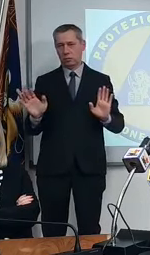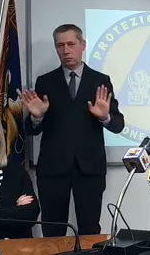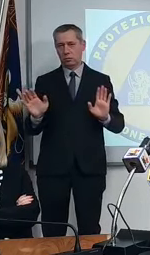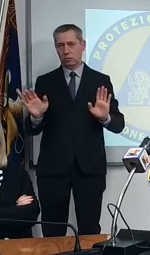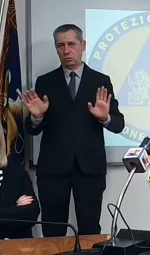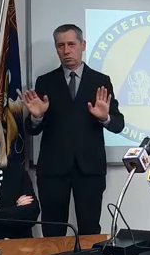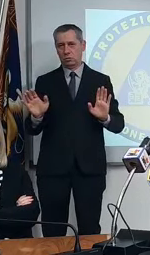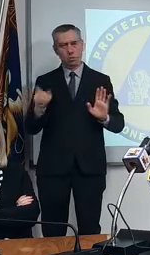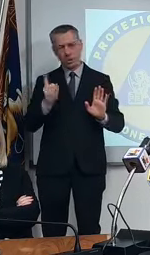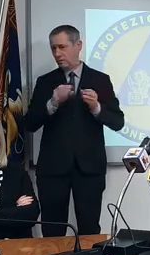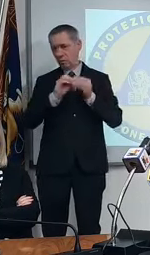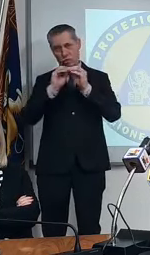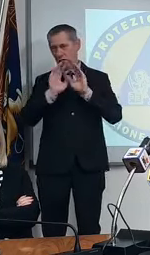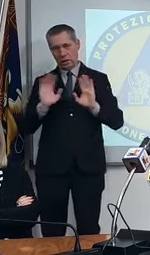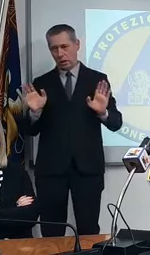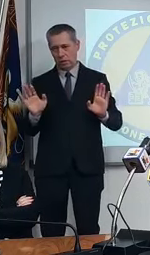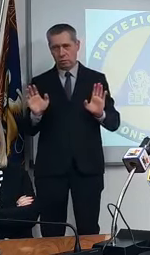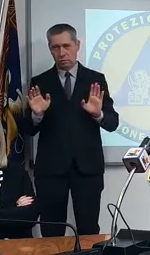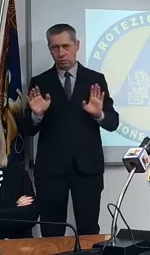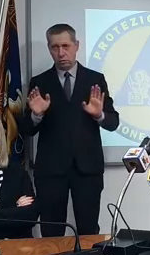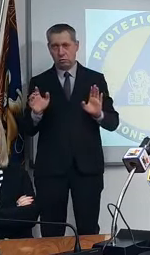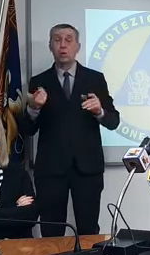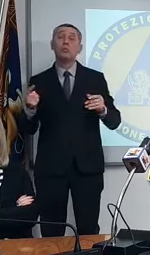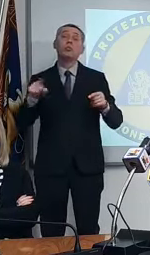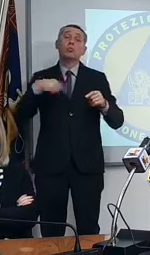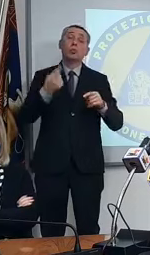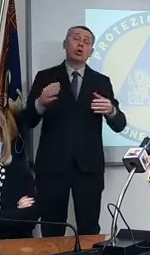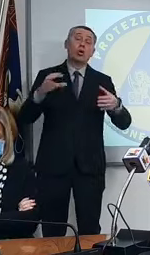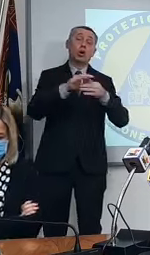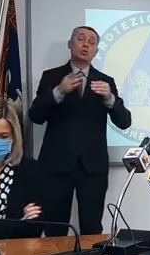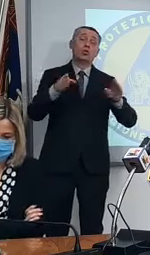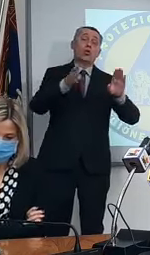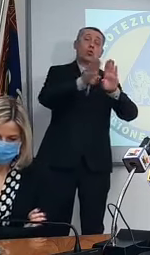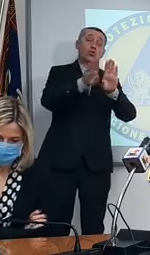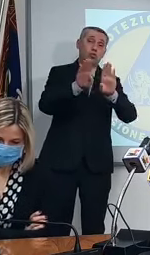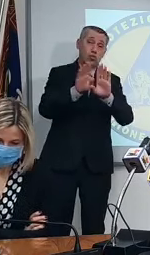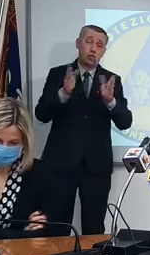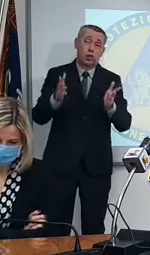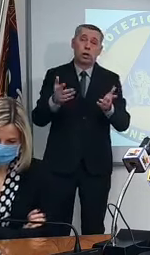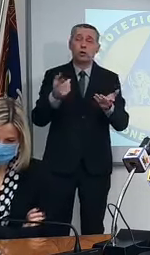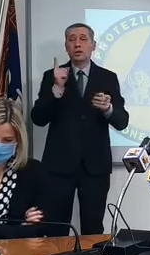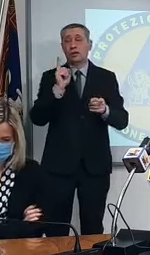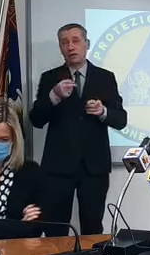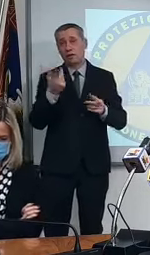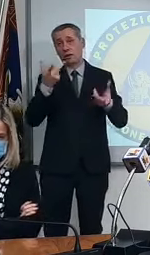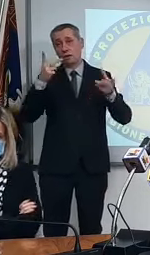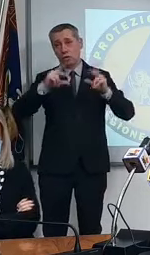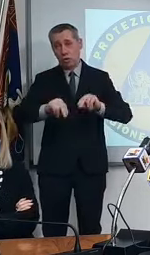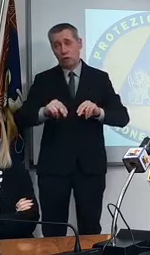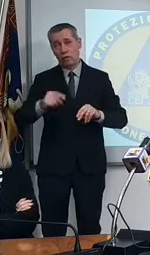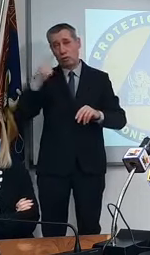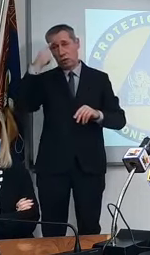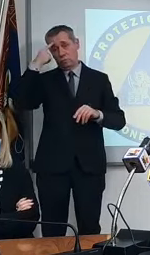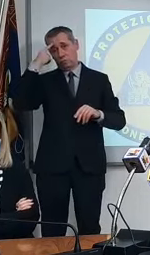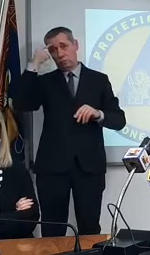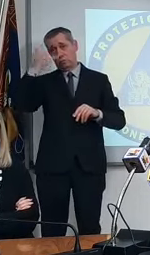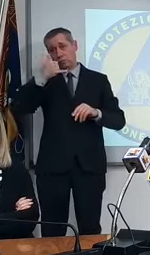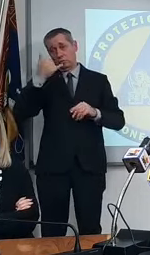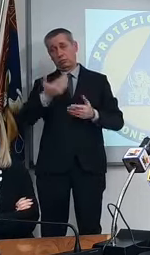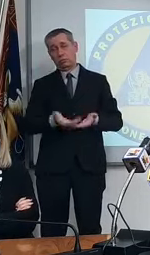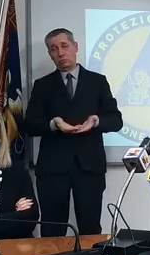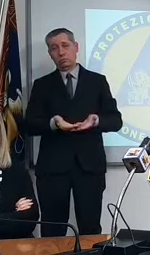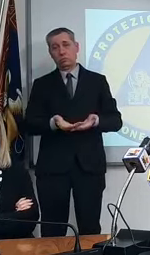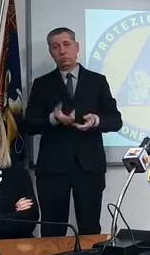da un lato dall'altro rispetto alle chiusure con la gradualità e il buonsenso che ci vuole va